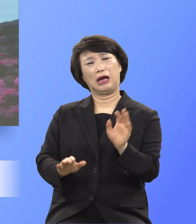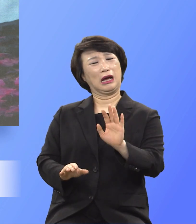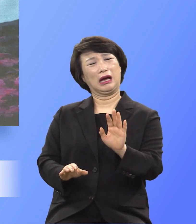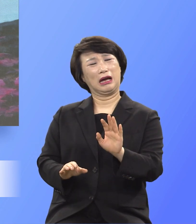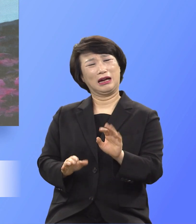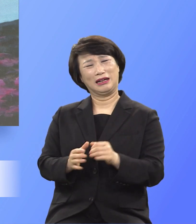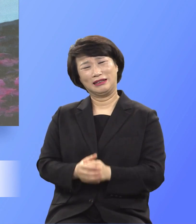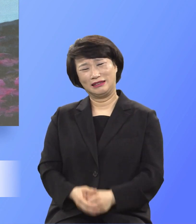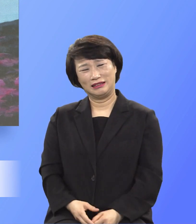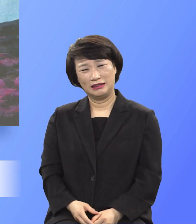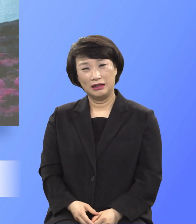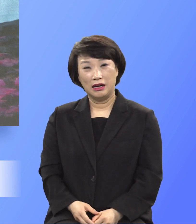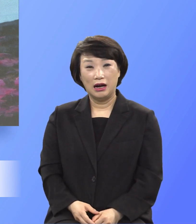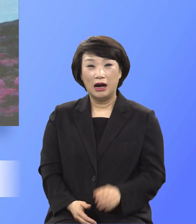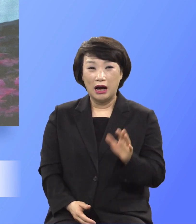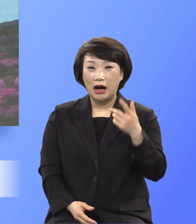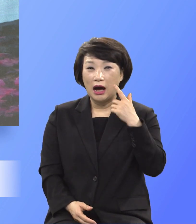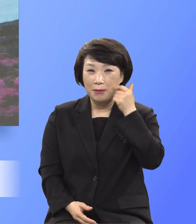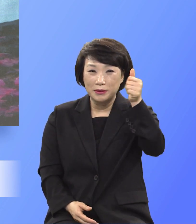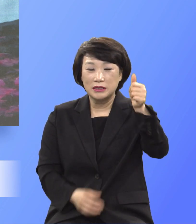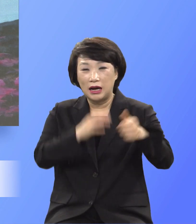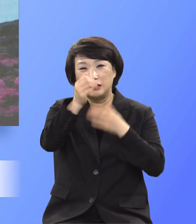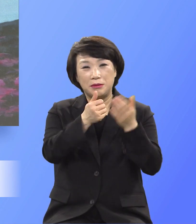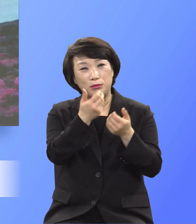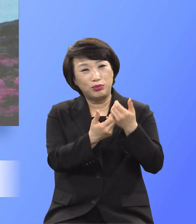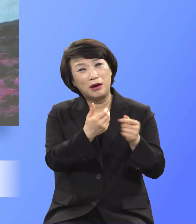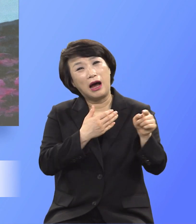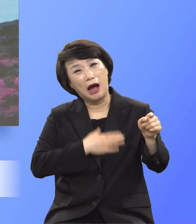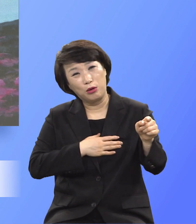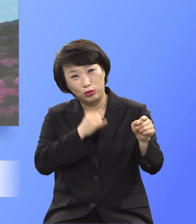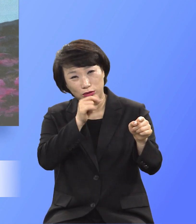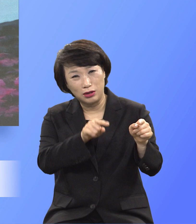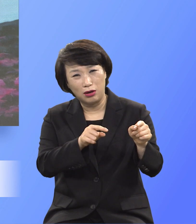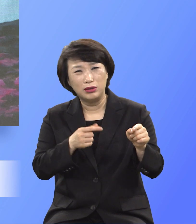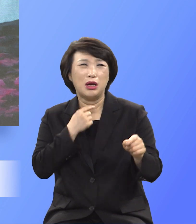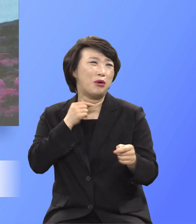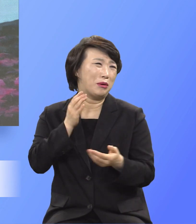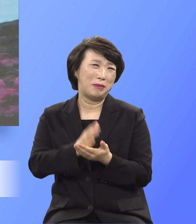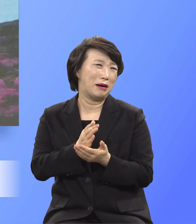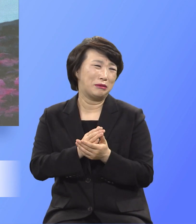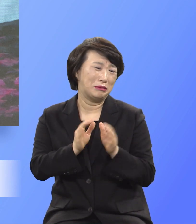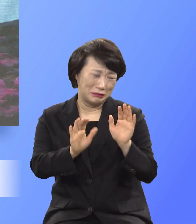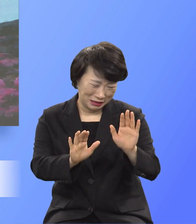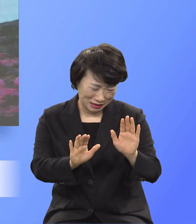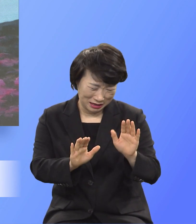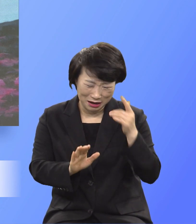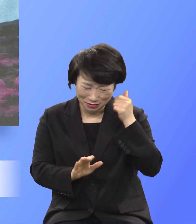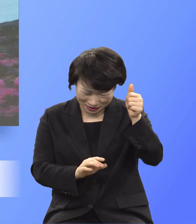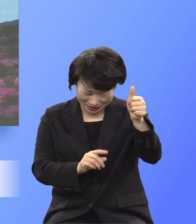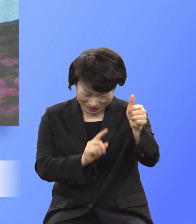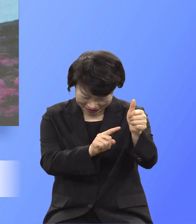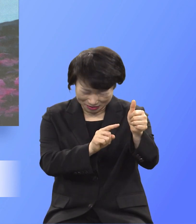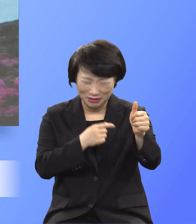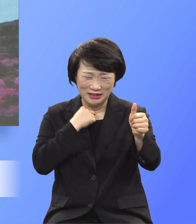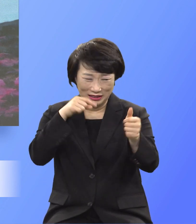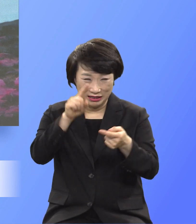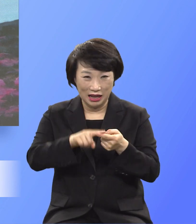아버지의 불편함을 아시고 내 원대로 마우시고 아버지 원대로 되기를